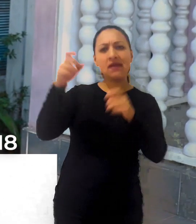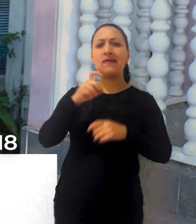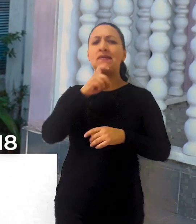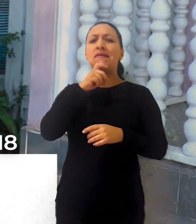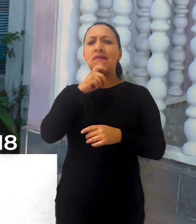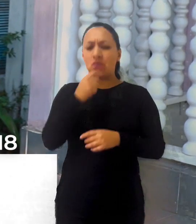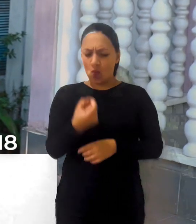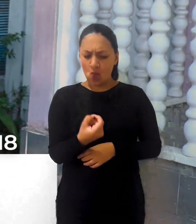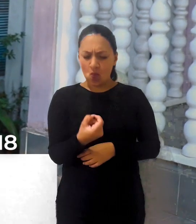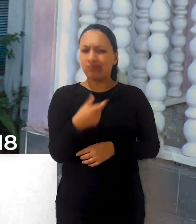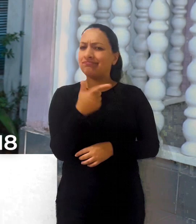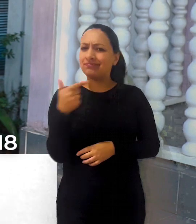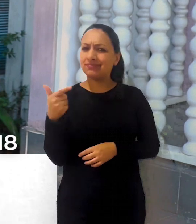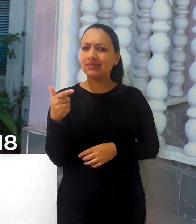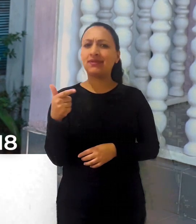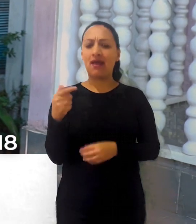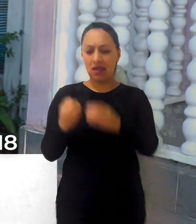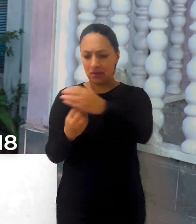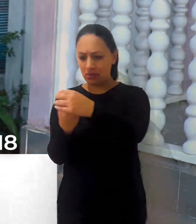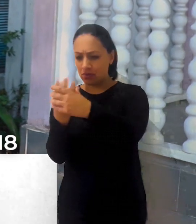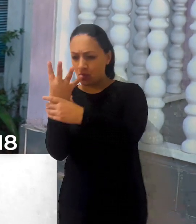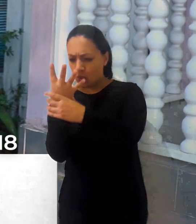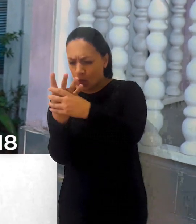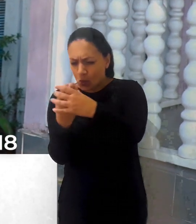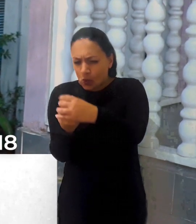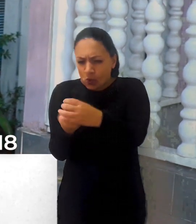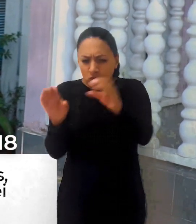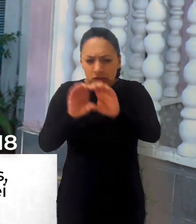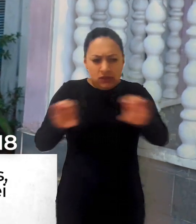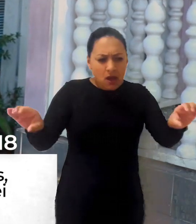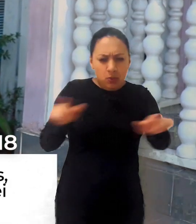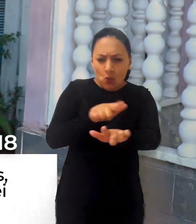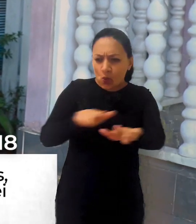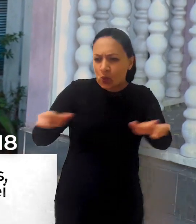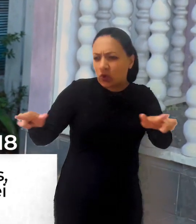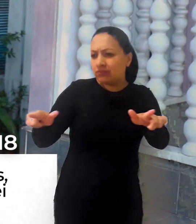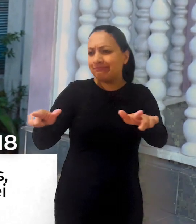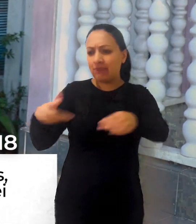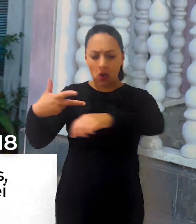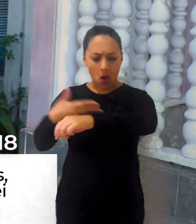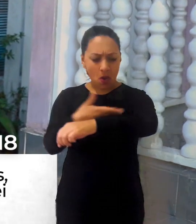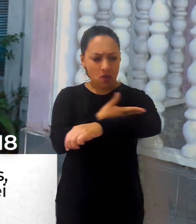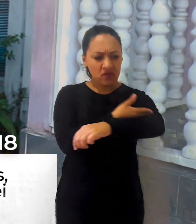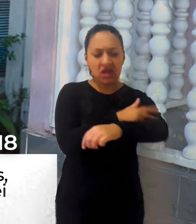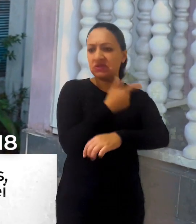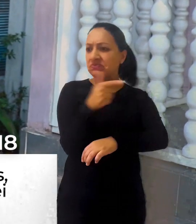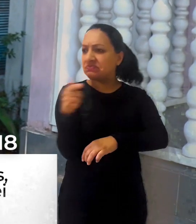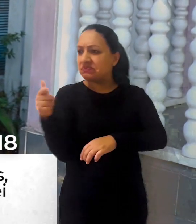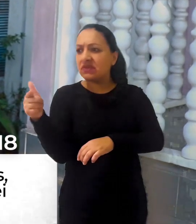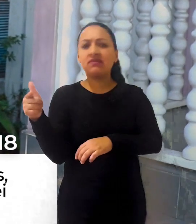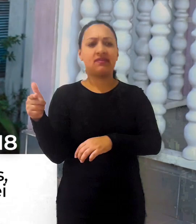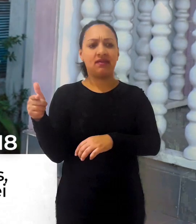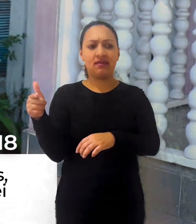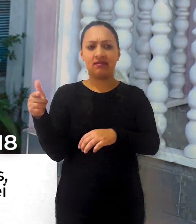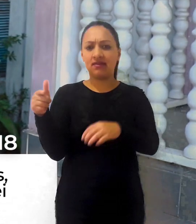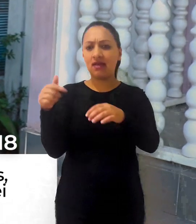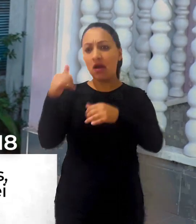produto da oliveira e os campos não produzam mantimento, ainda que as ovelhas da malhada sejam arrebatadas e nos